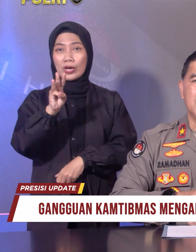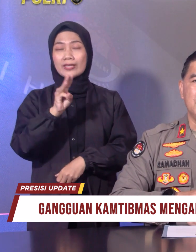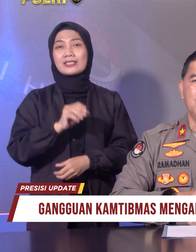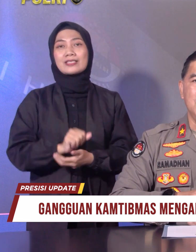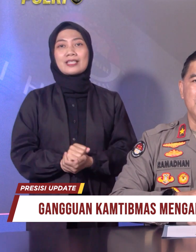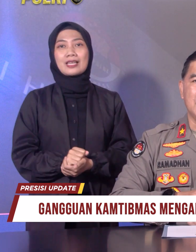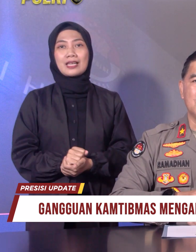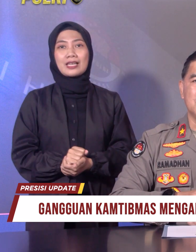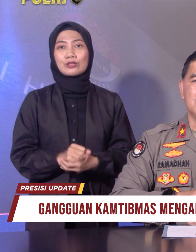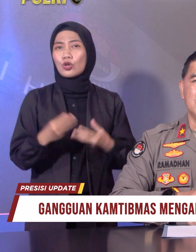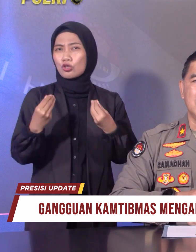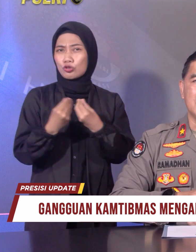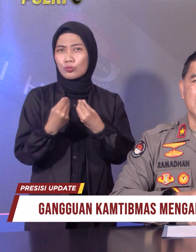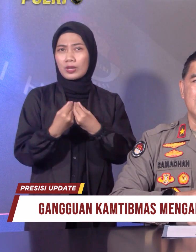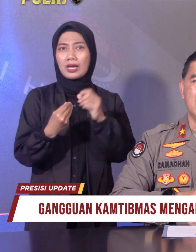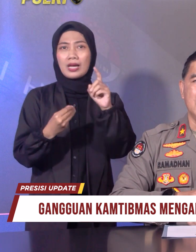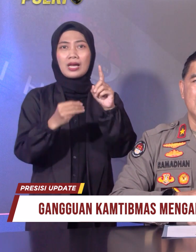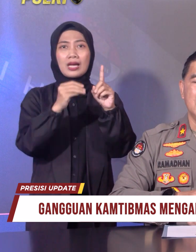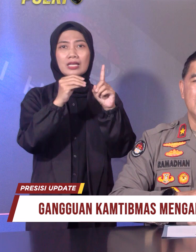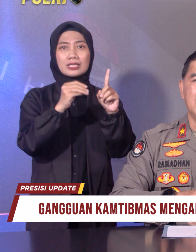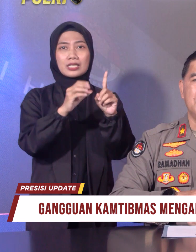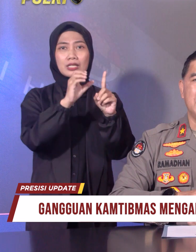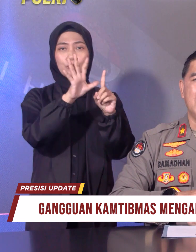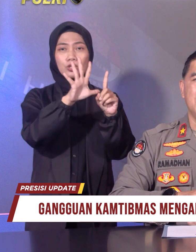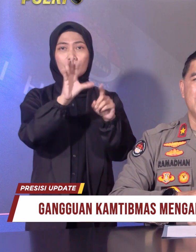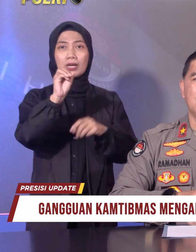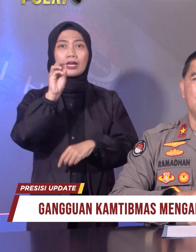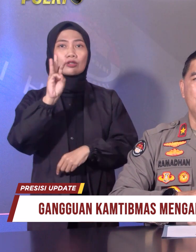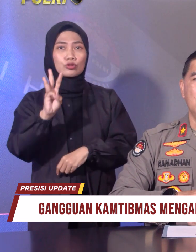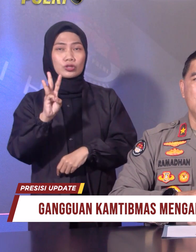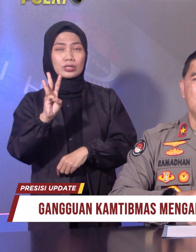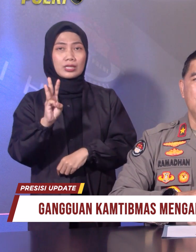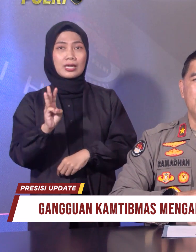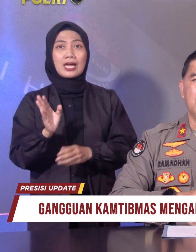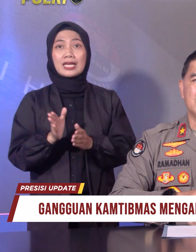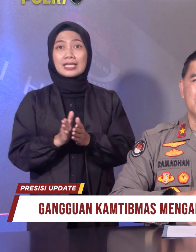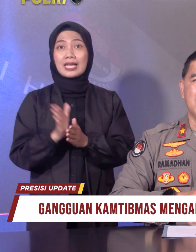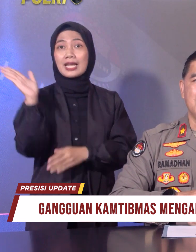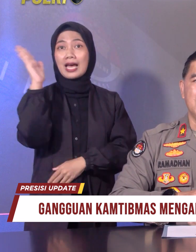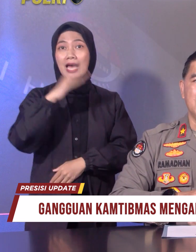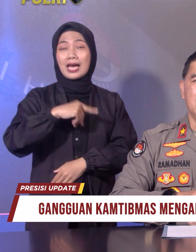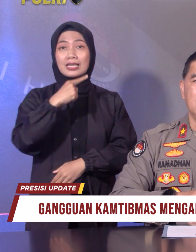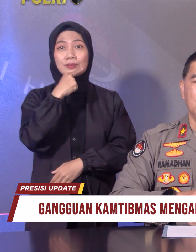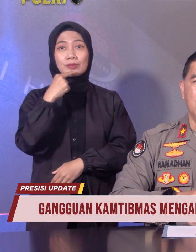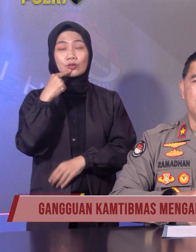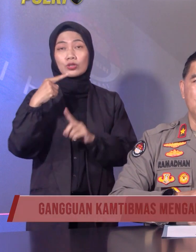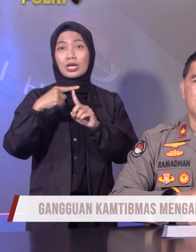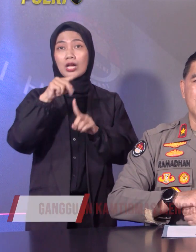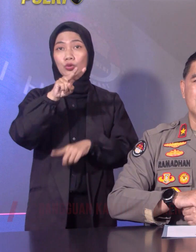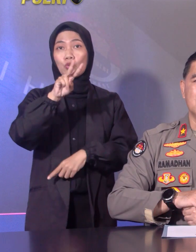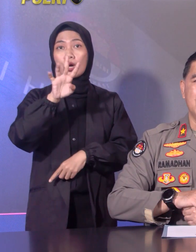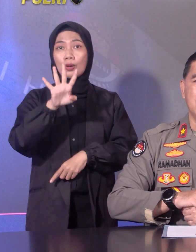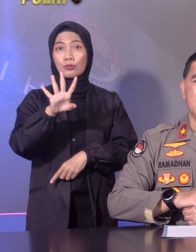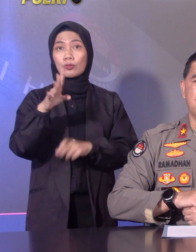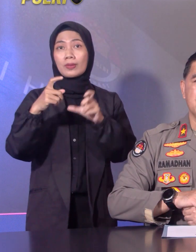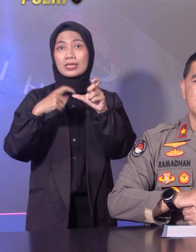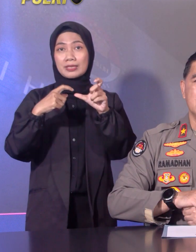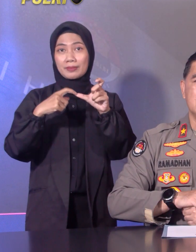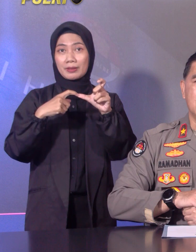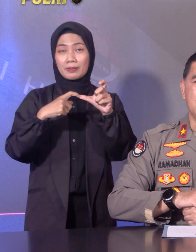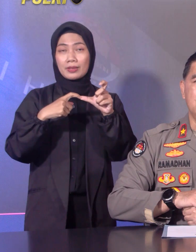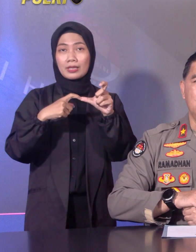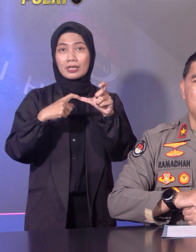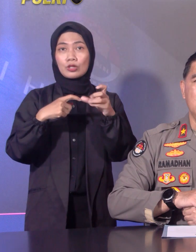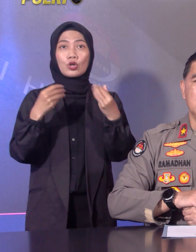1.503 kejadian dan pada hari Minggu 24 September 2023 sebanyak